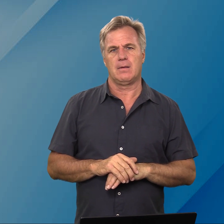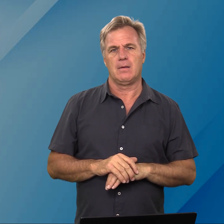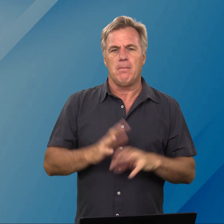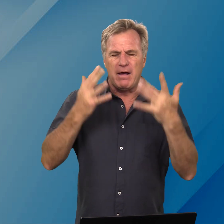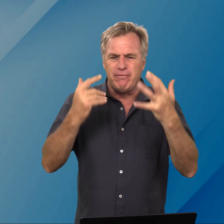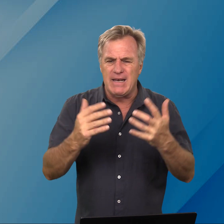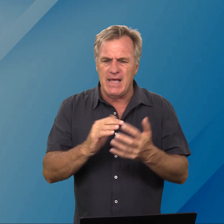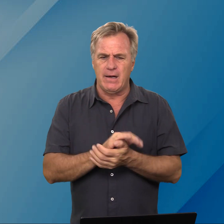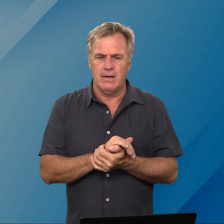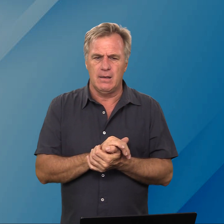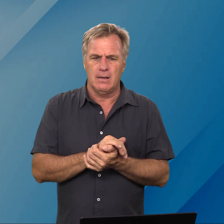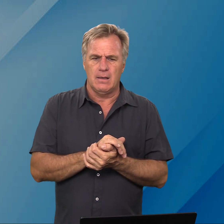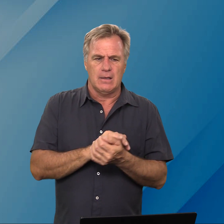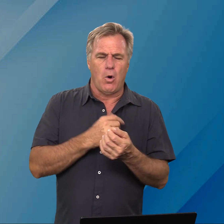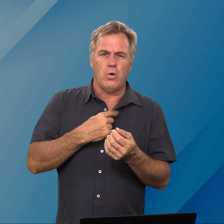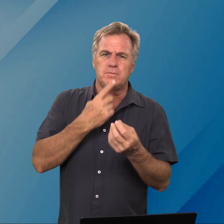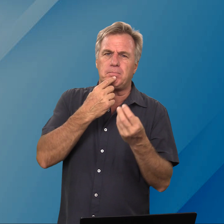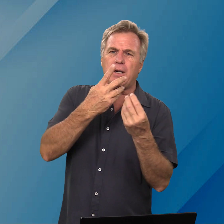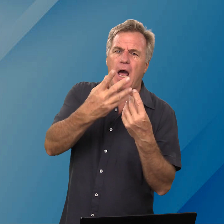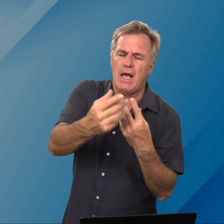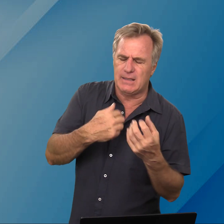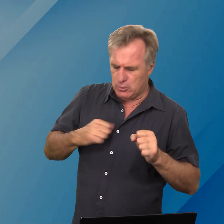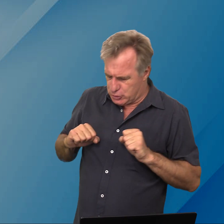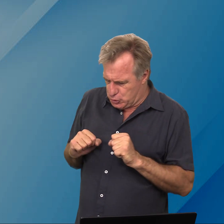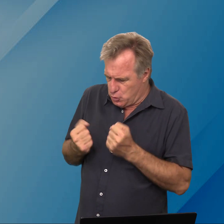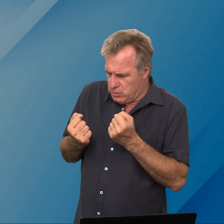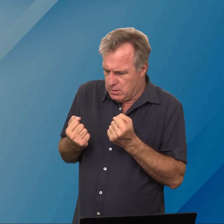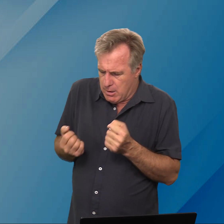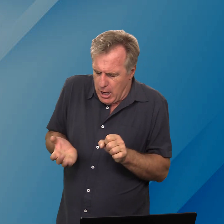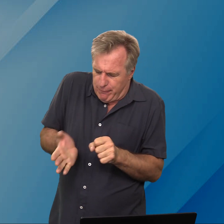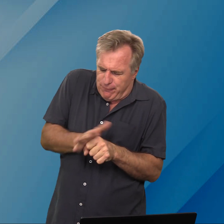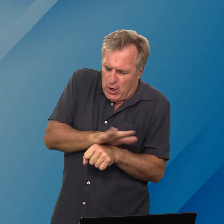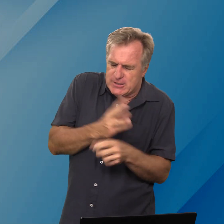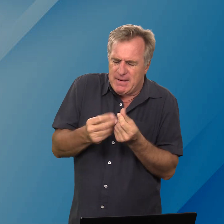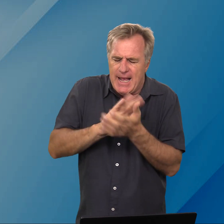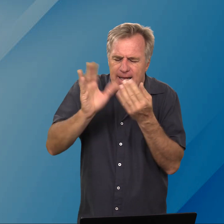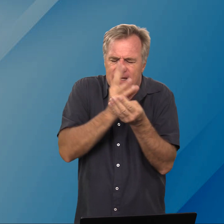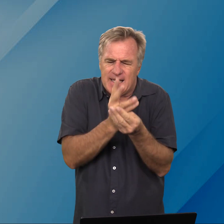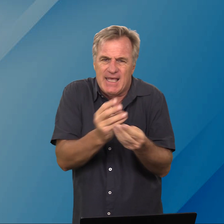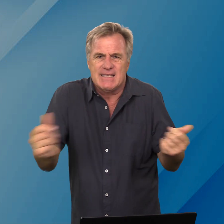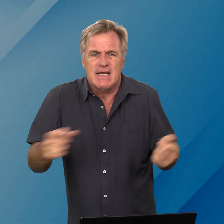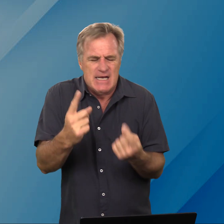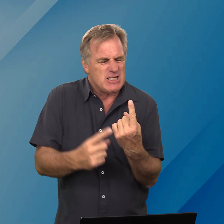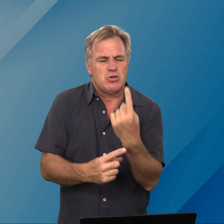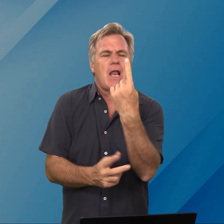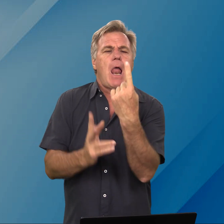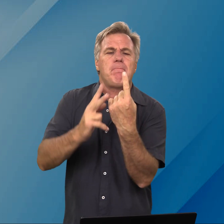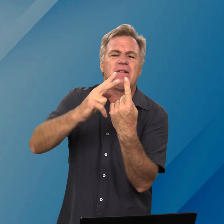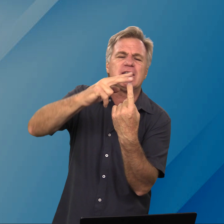maar wanneer ons praat en ons doen gevul is met die helige gees is dit soos een lamp wat